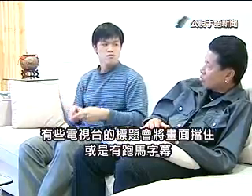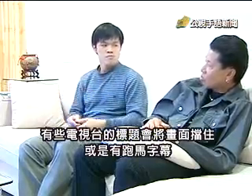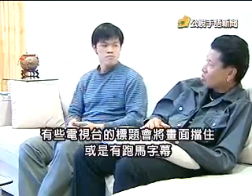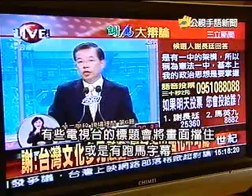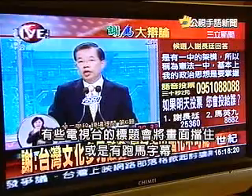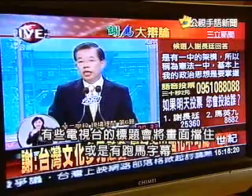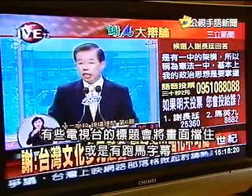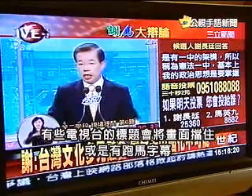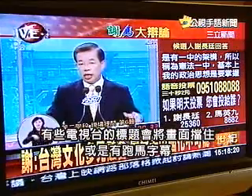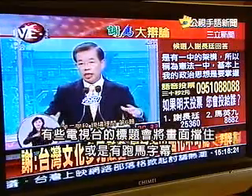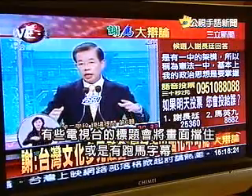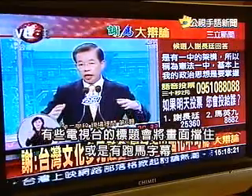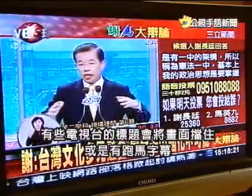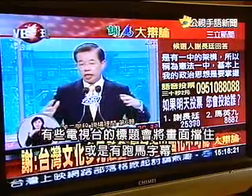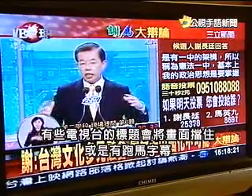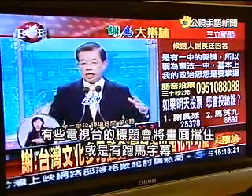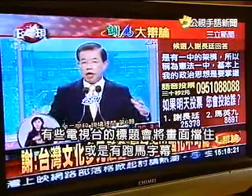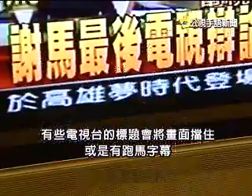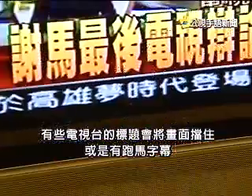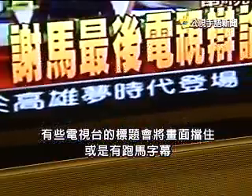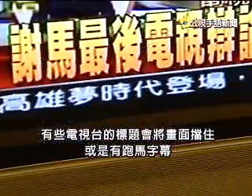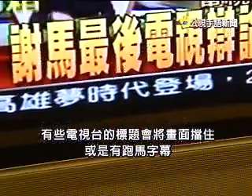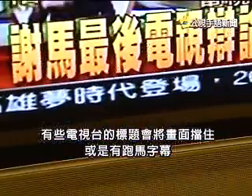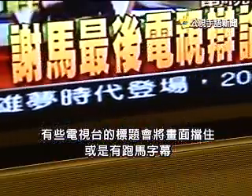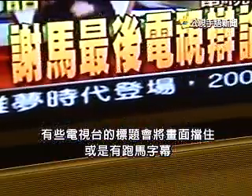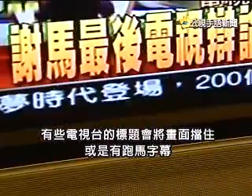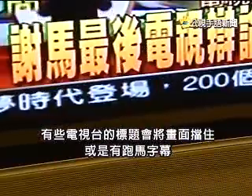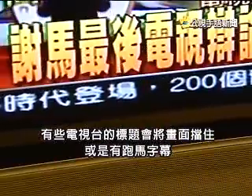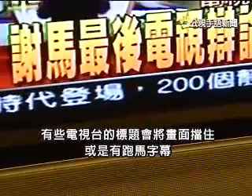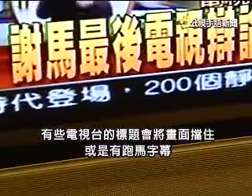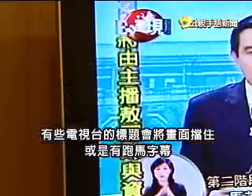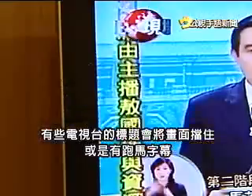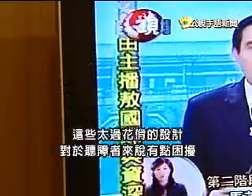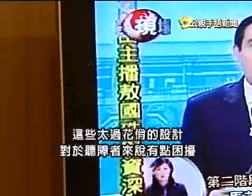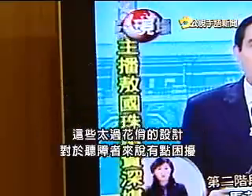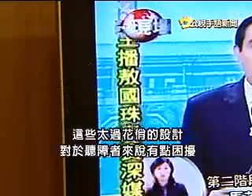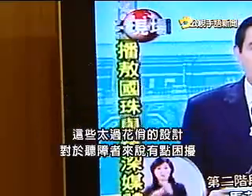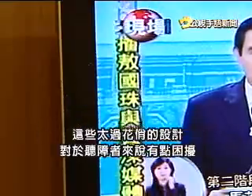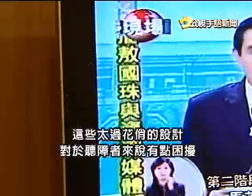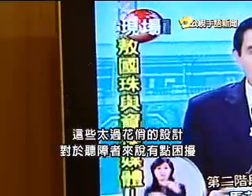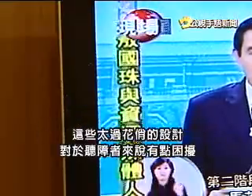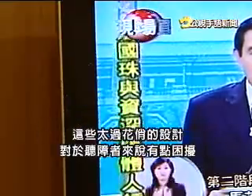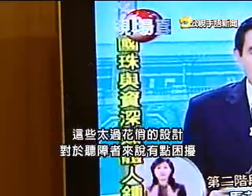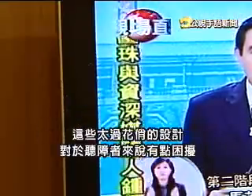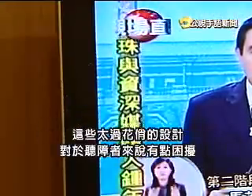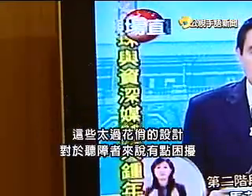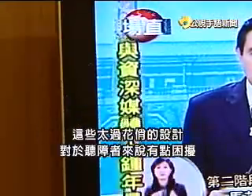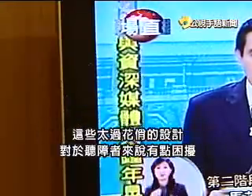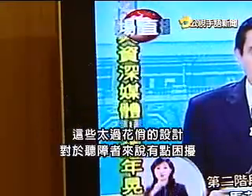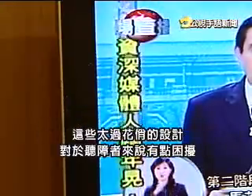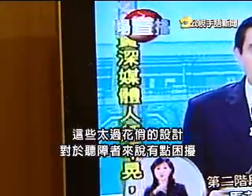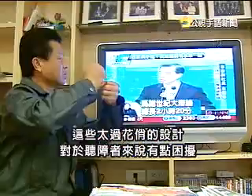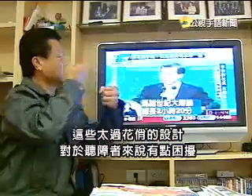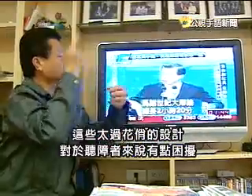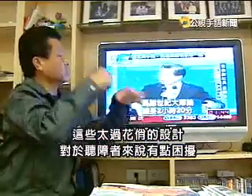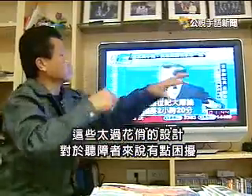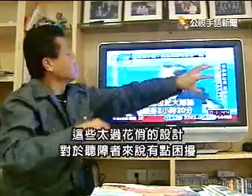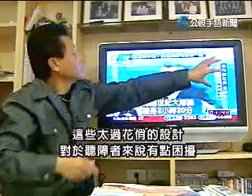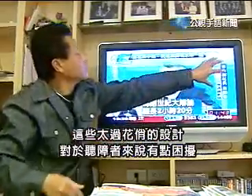有些电视台的标题会将画面挡住或者是有跑马字幕这些太过花俏的设计对于听障者来说有点困扰